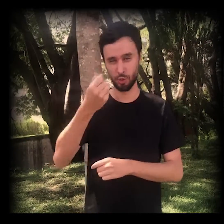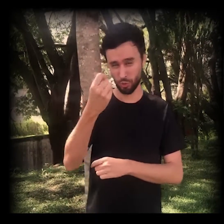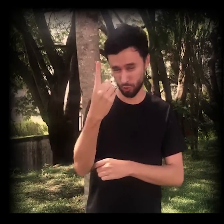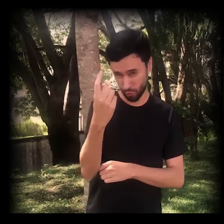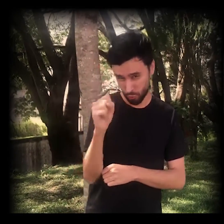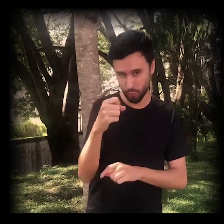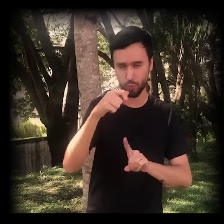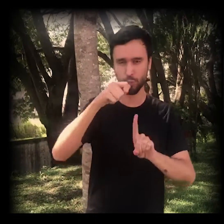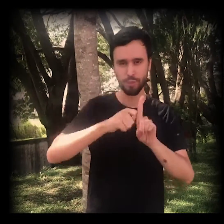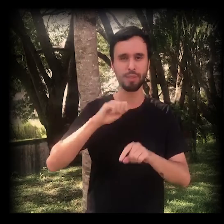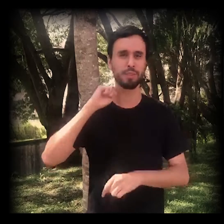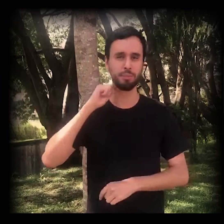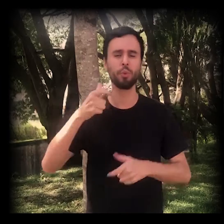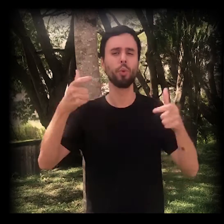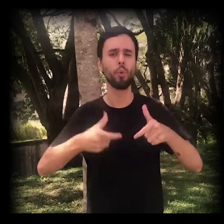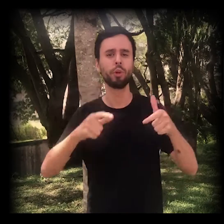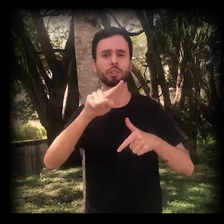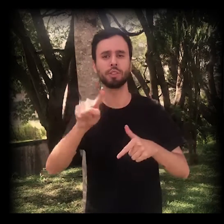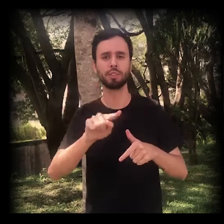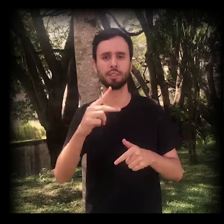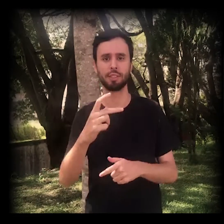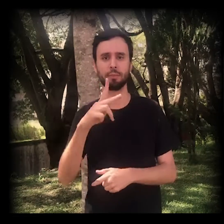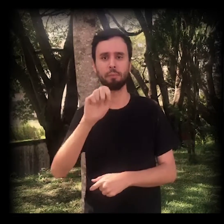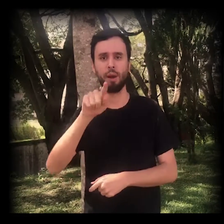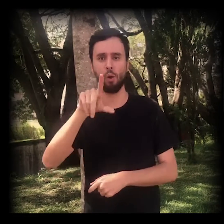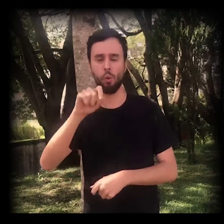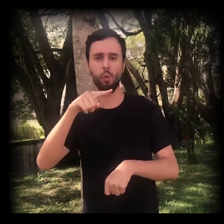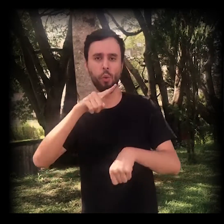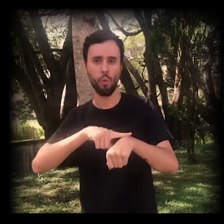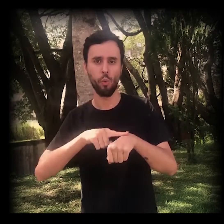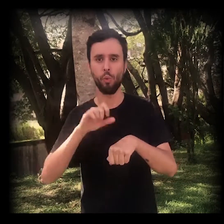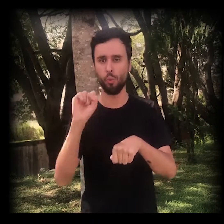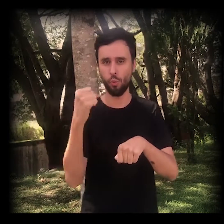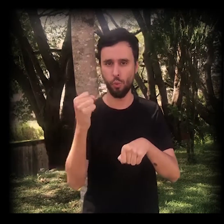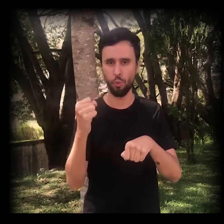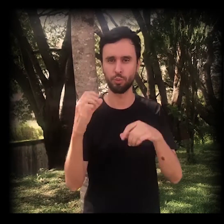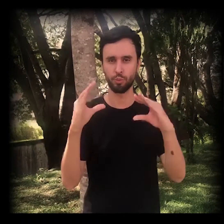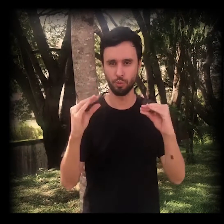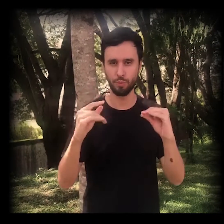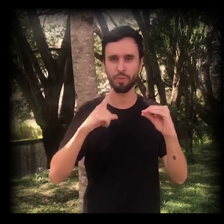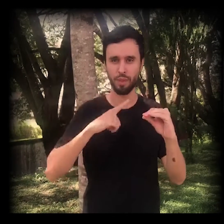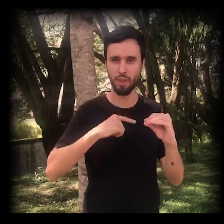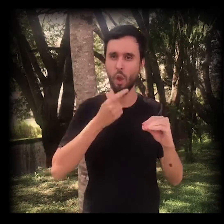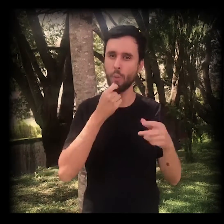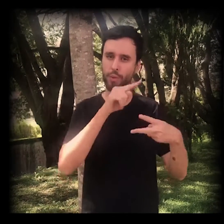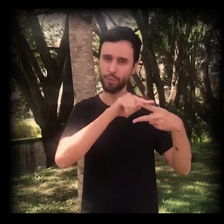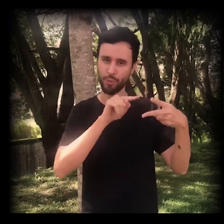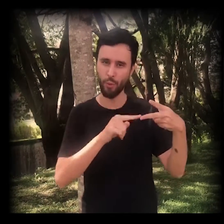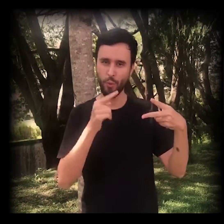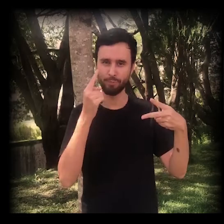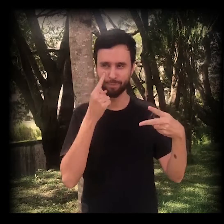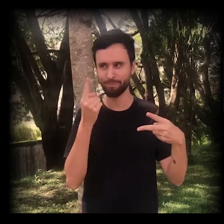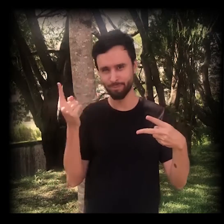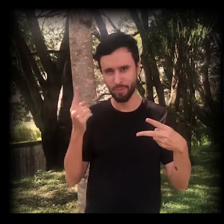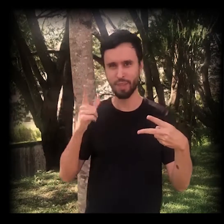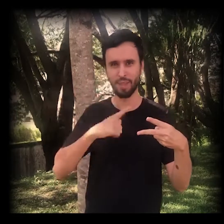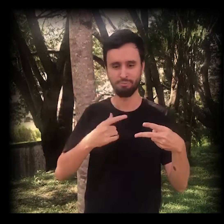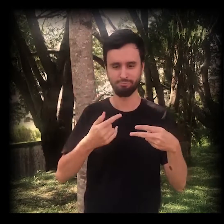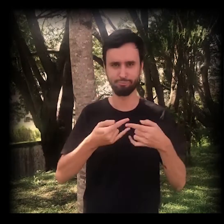às 20h, no Zé Palco, junto com a galera Thiago Hoover e distintos filhos. Os ingressos antecipados